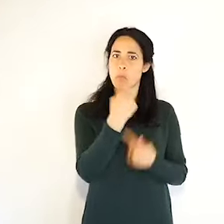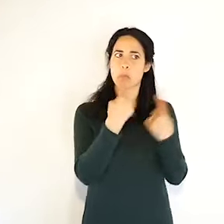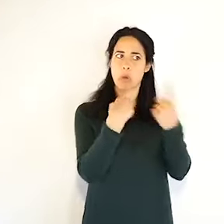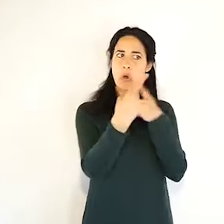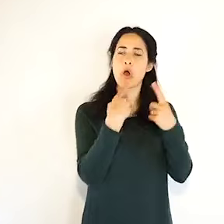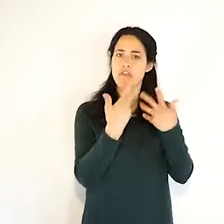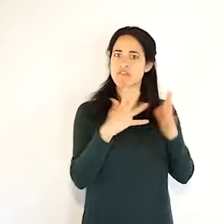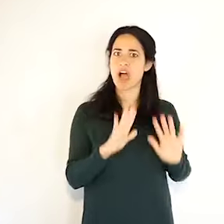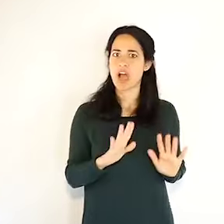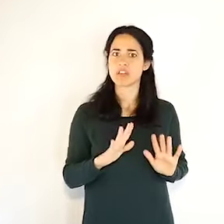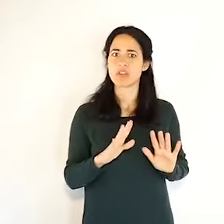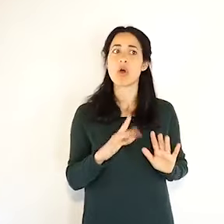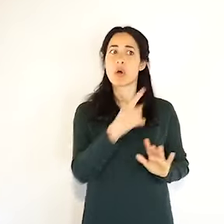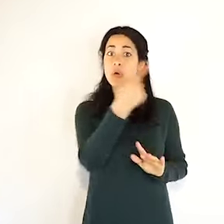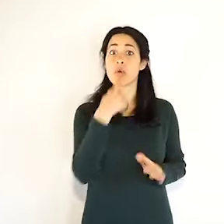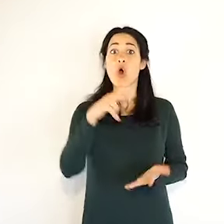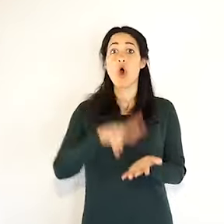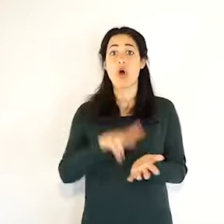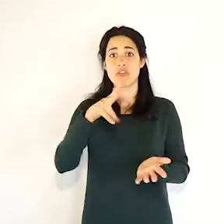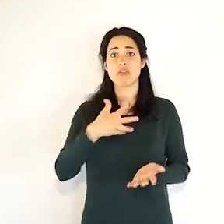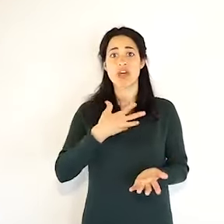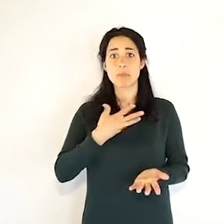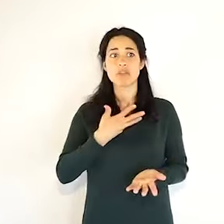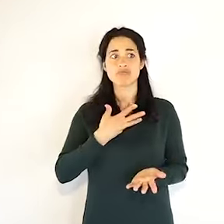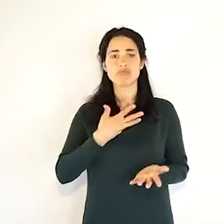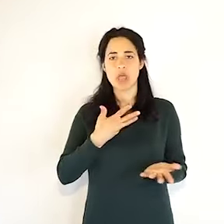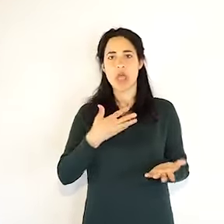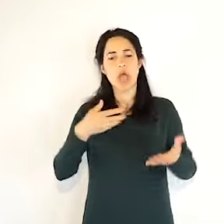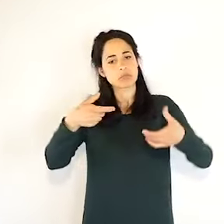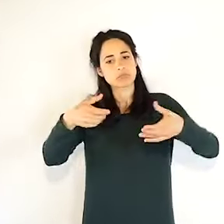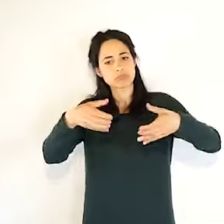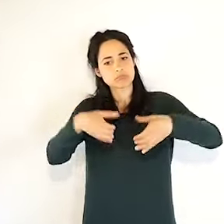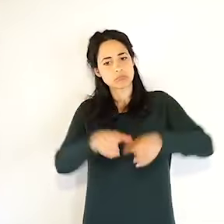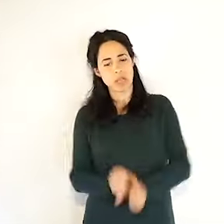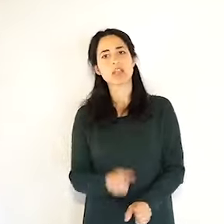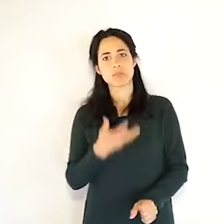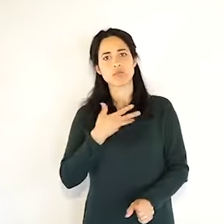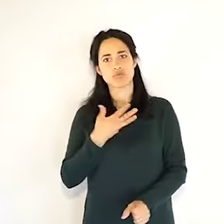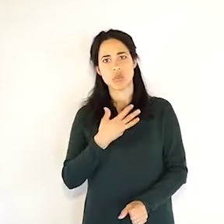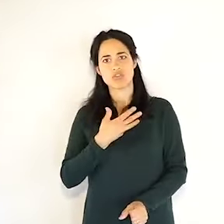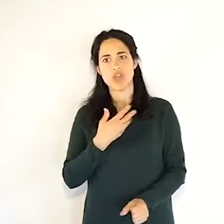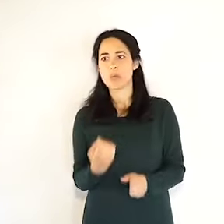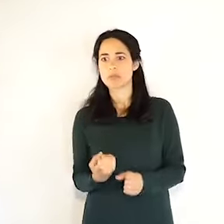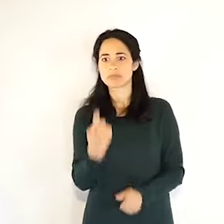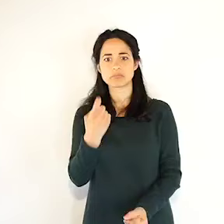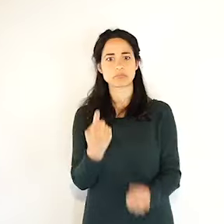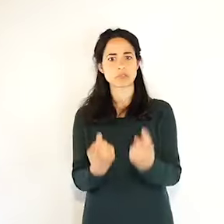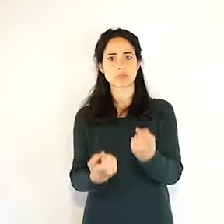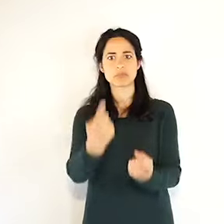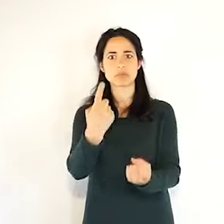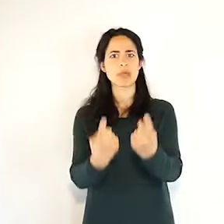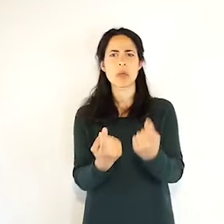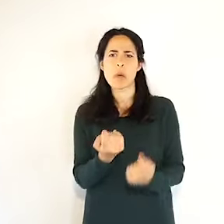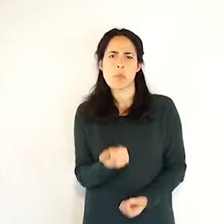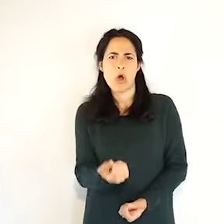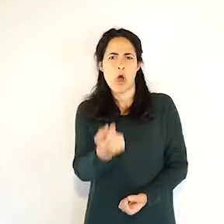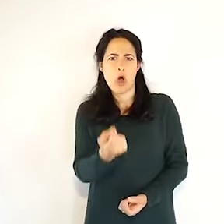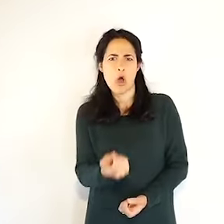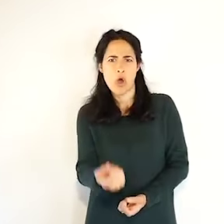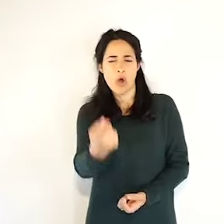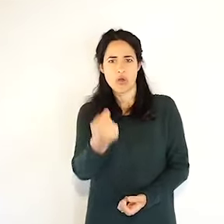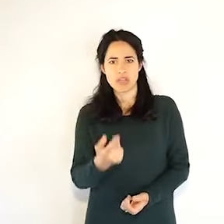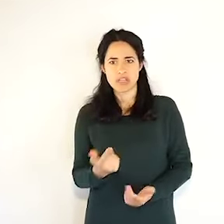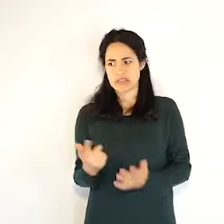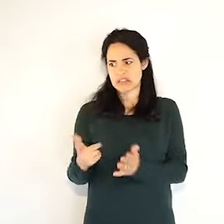molto diminuiti, e con questo non voglio dire che la prossima settimana finiranno del tutto, ma vi dico che oggi i